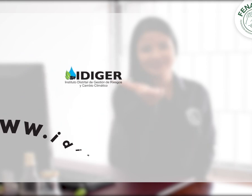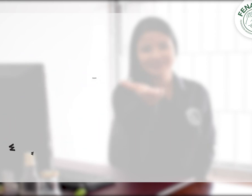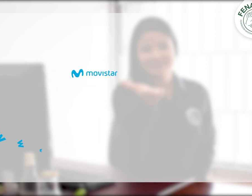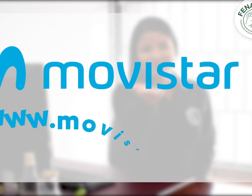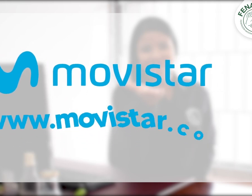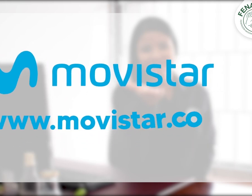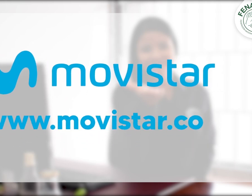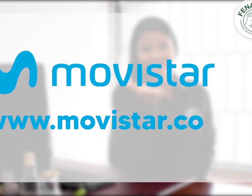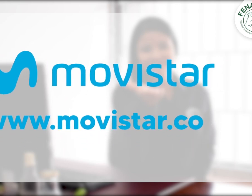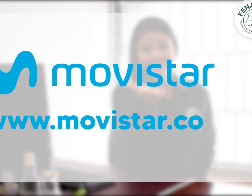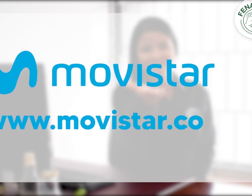Movistar